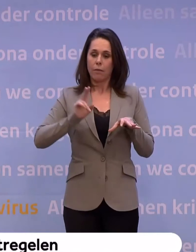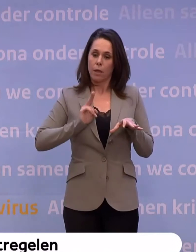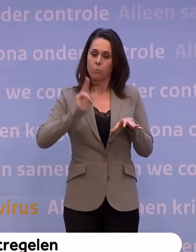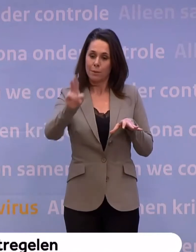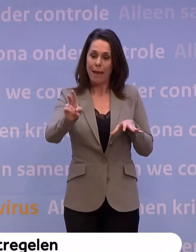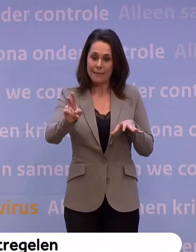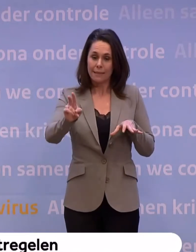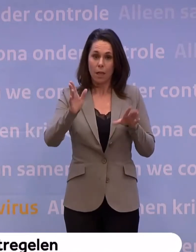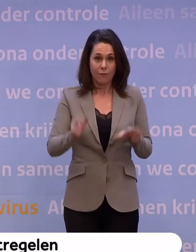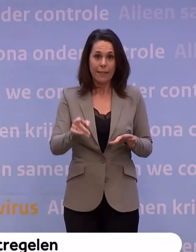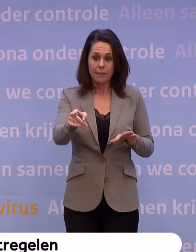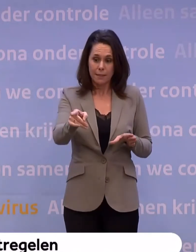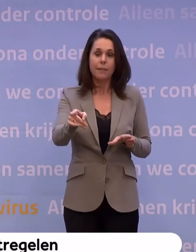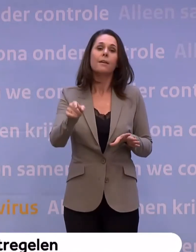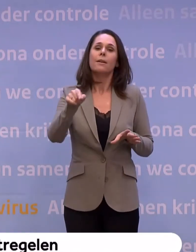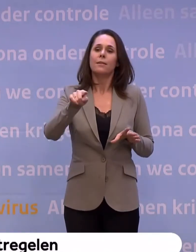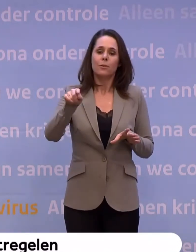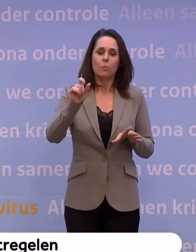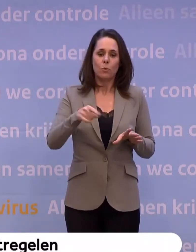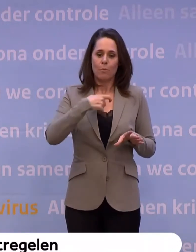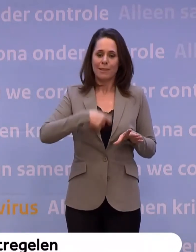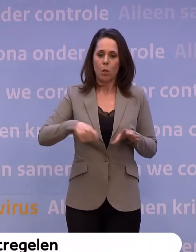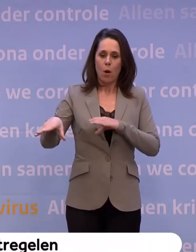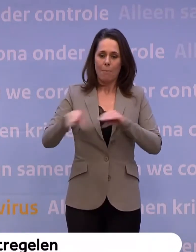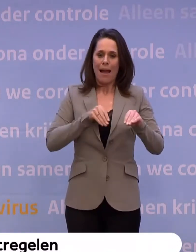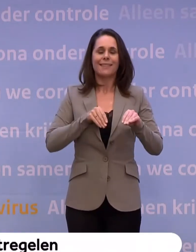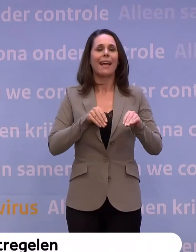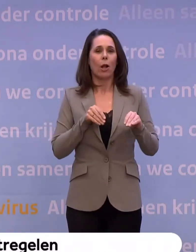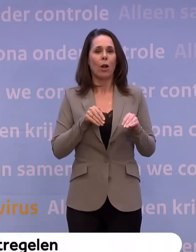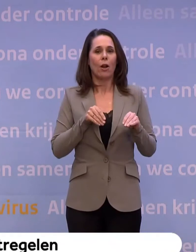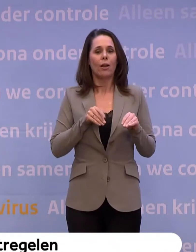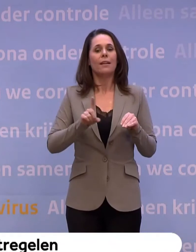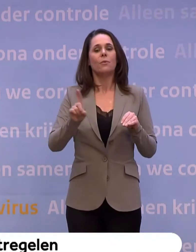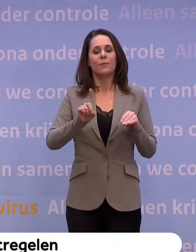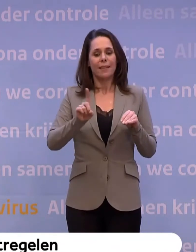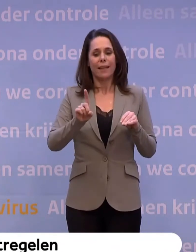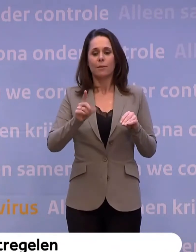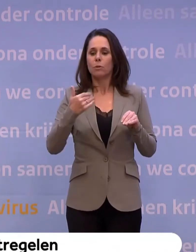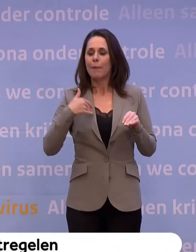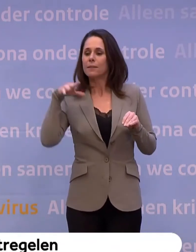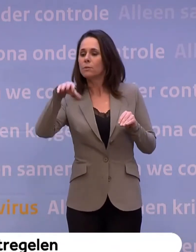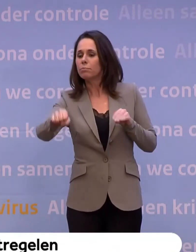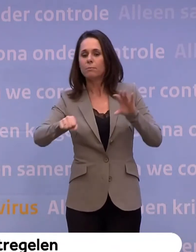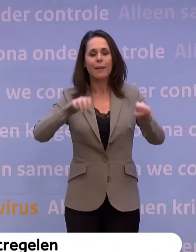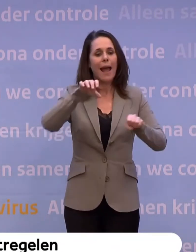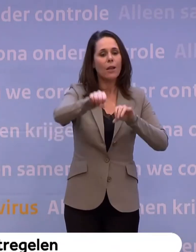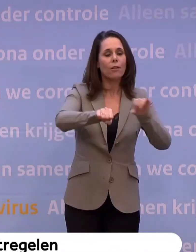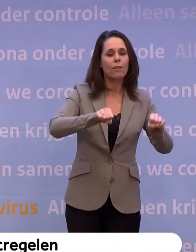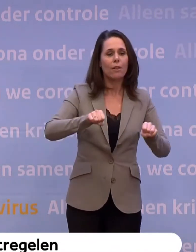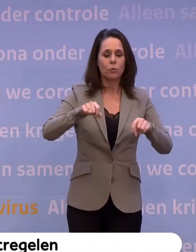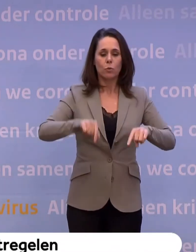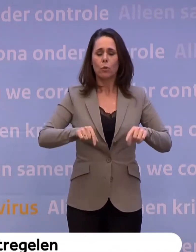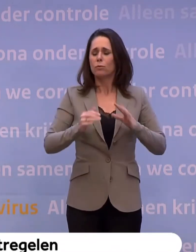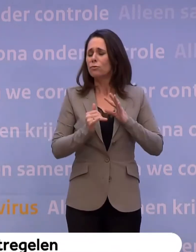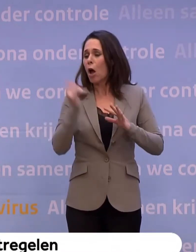besmet... ...die moet natuurlijk op dat moment persoonlijk allerlei maatregelen nemen. Het is dan wel van belang dat je ook de mensen kunt bereiken. Het is niet meer mogelijk gezien de aantallen...